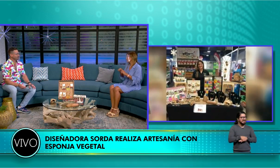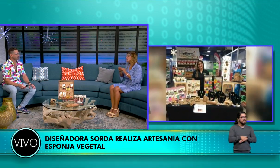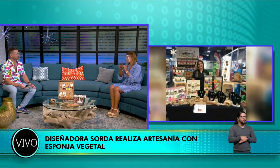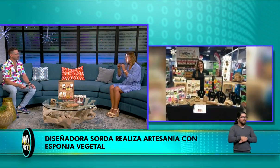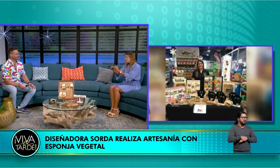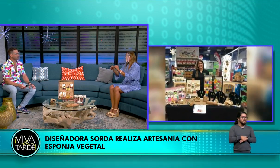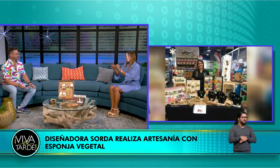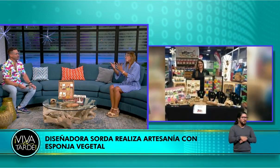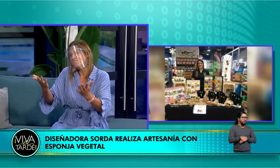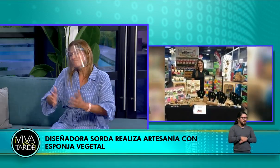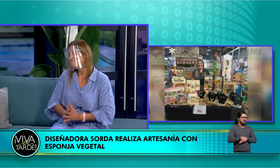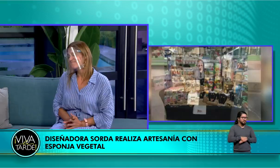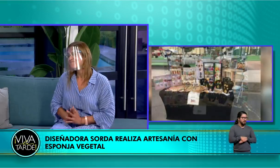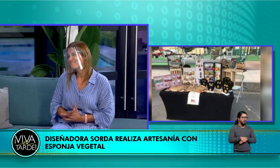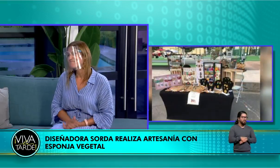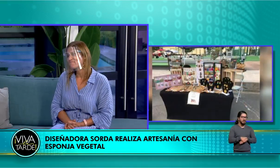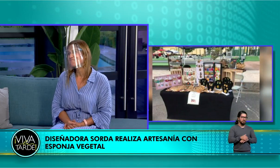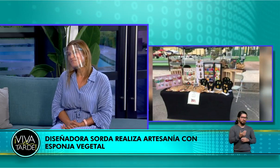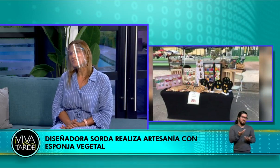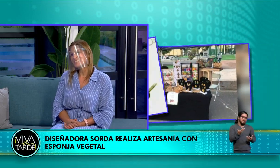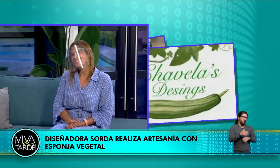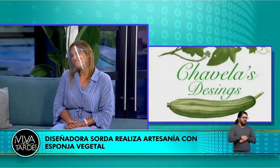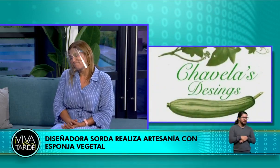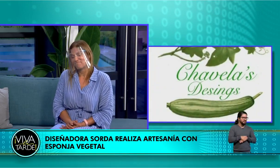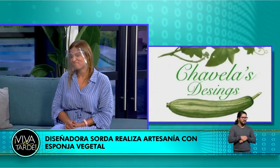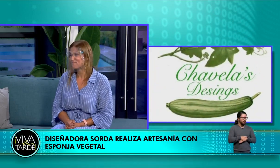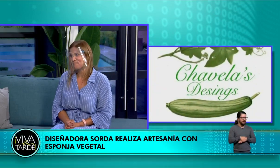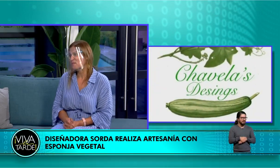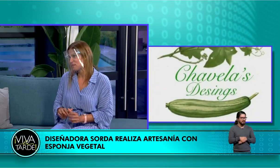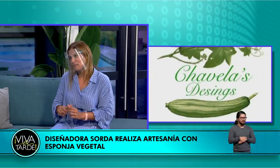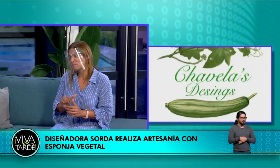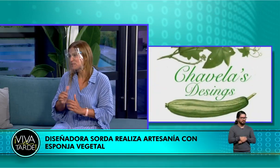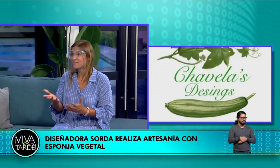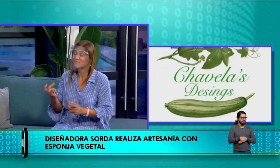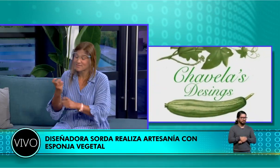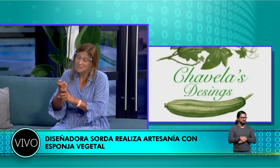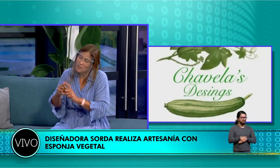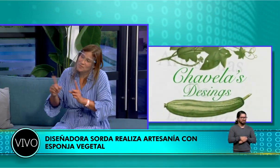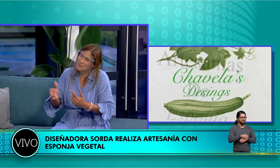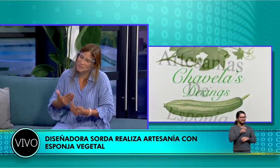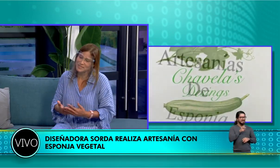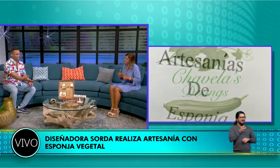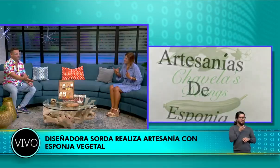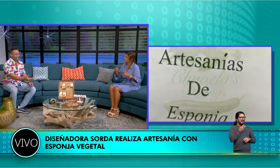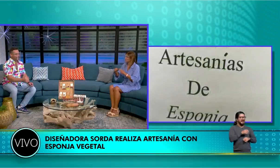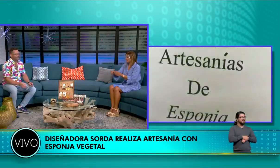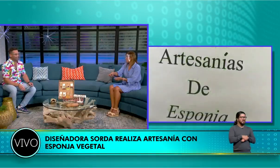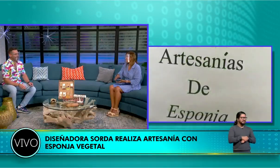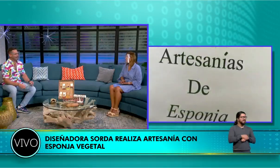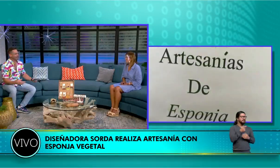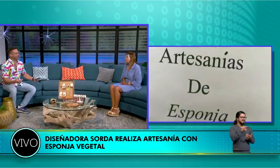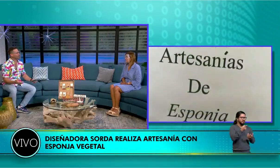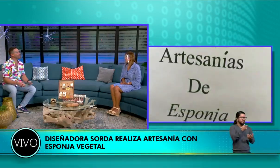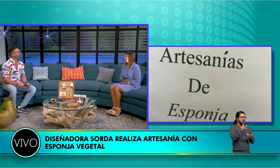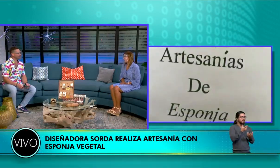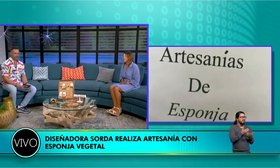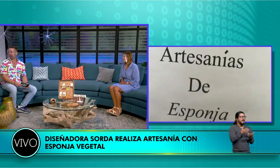Sí, ha sido bien frustrante la comunicación, pero estamos aquí, seguimos adelante. ¿Qué utilizas? ¿Qué plantas utilizas? Ha sido